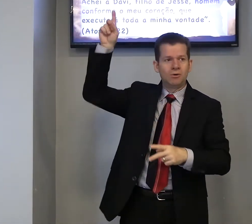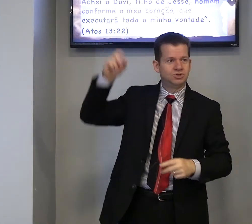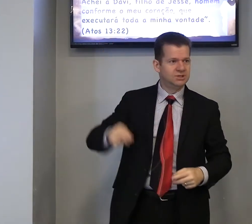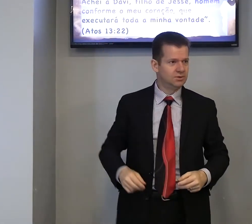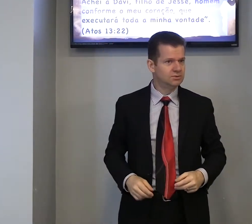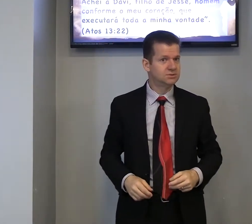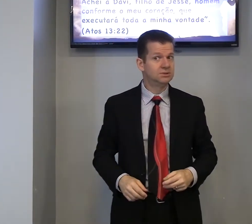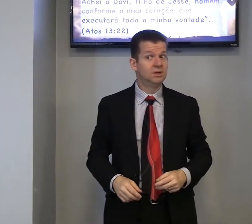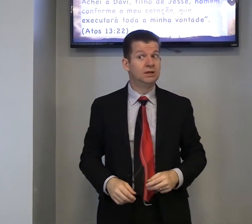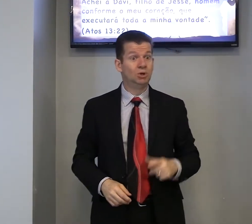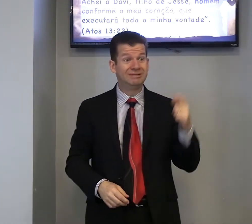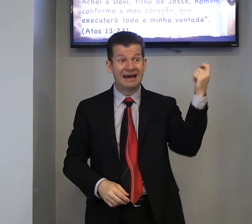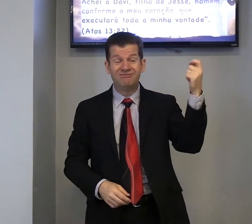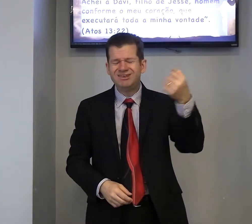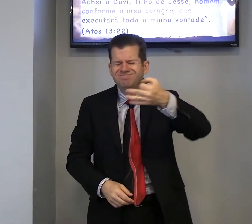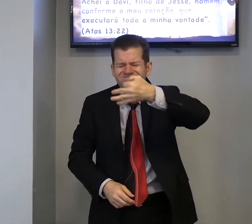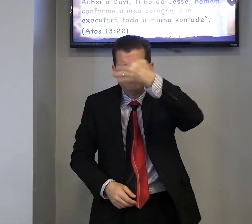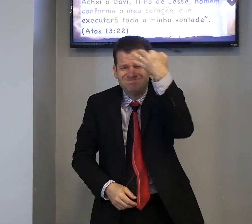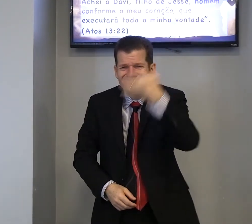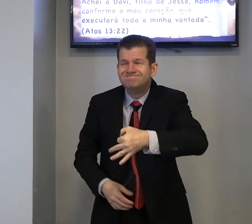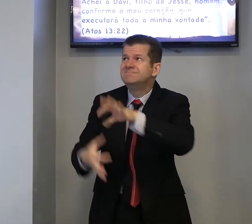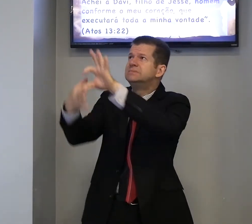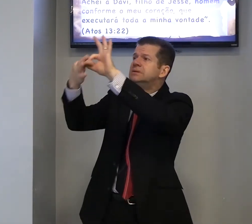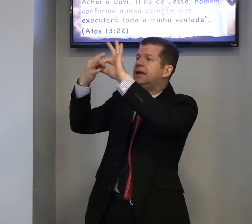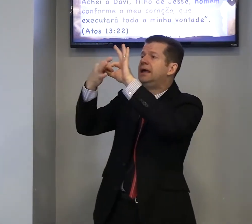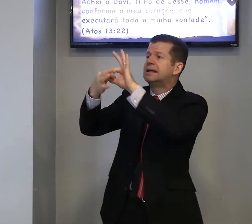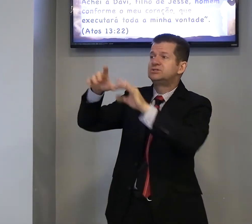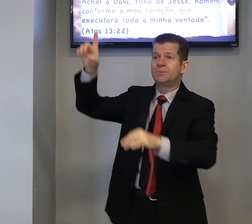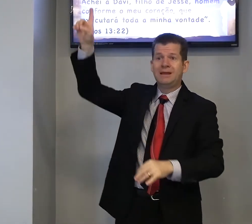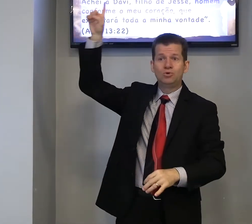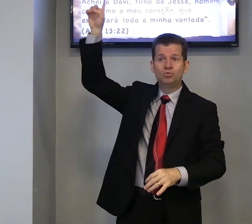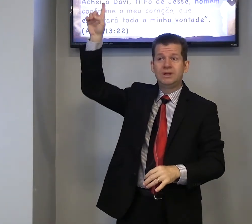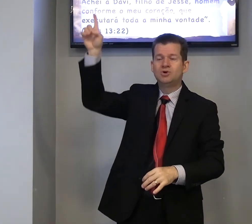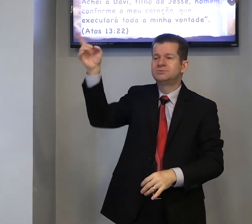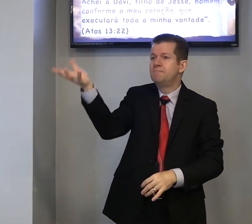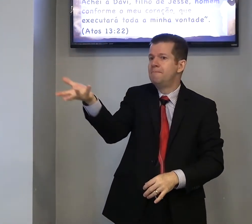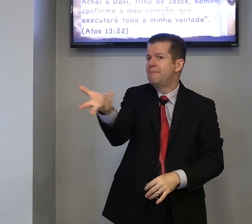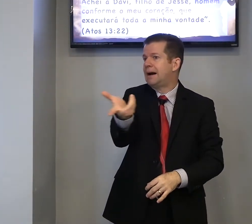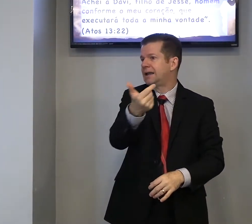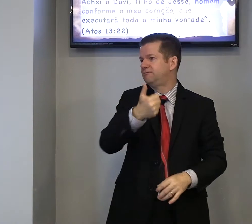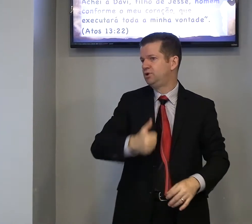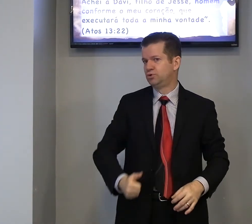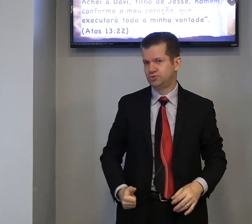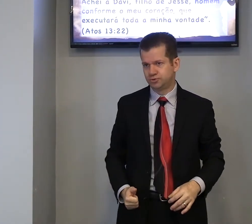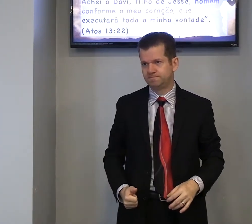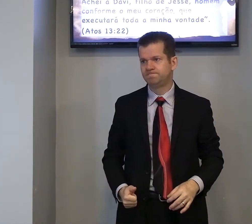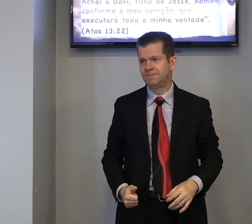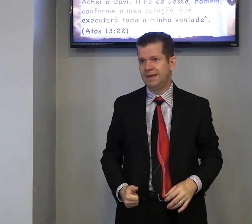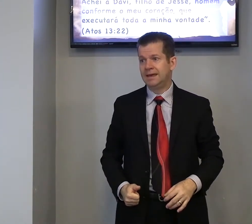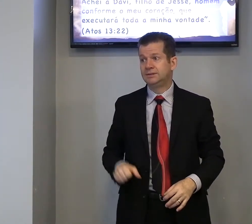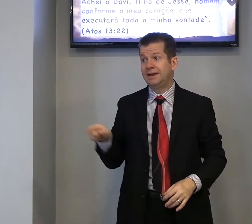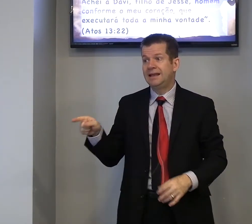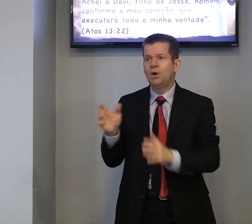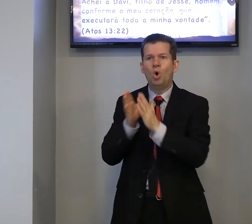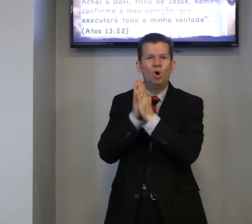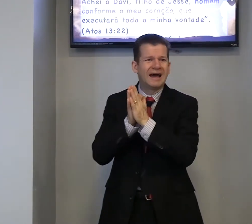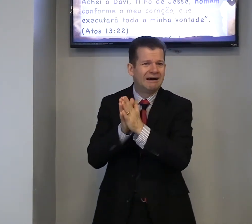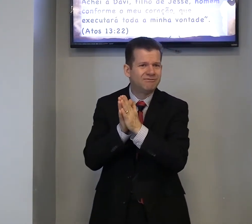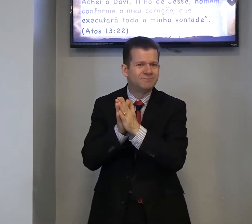de Deus, então, Davi, relacionamento com Deus, maravilhoso, então, ele, orava,